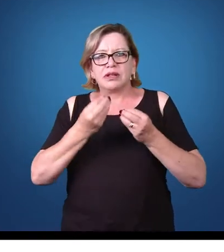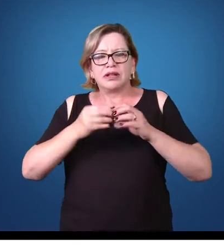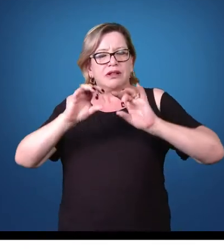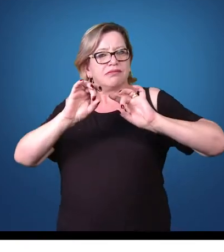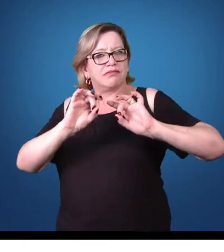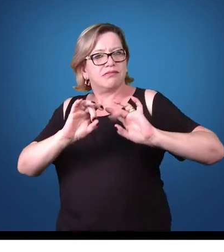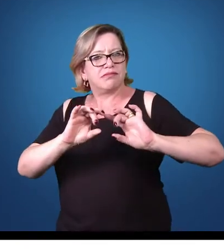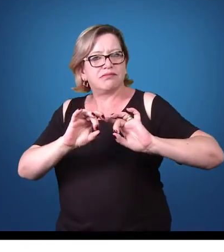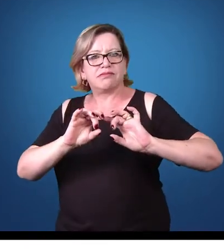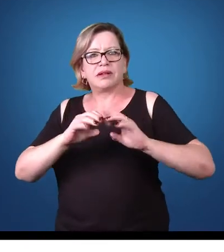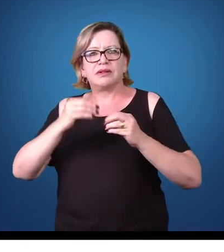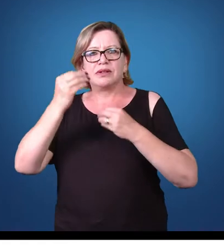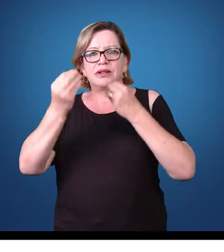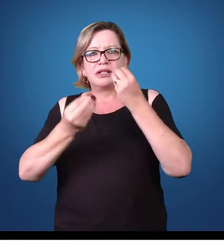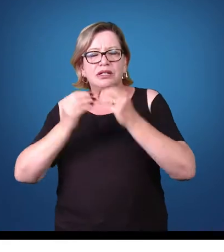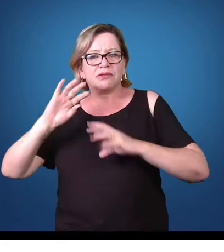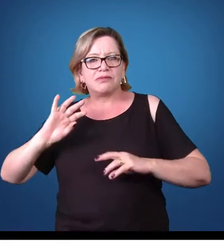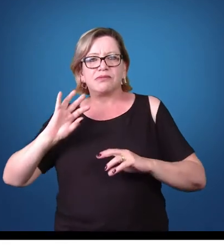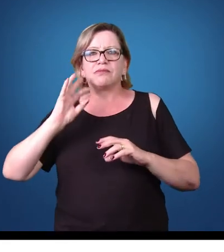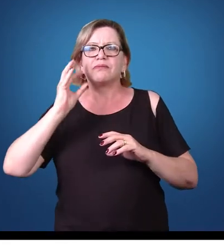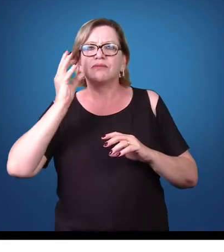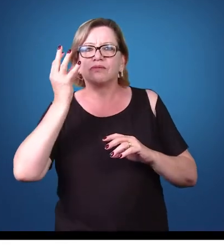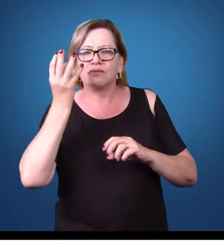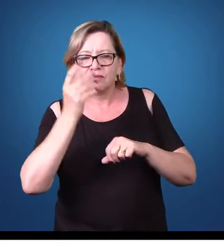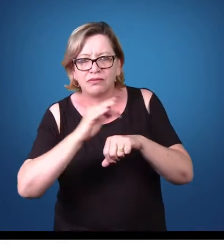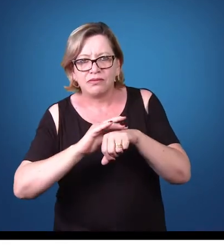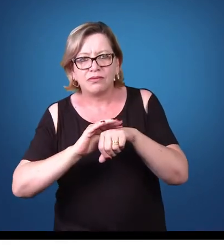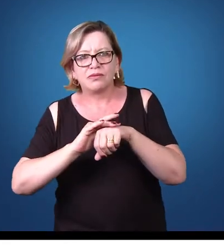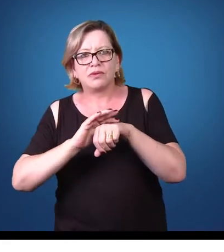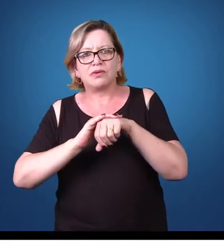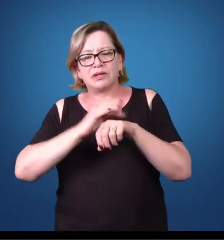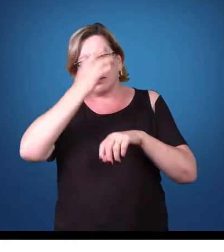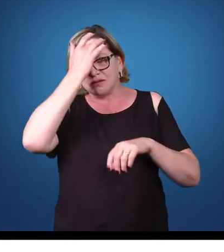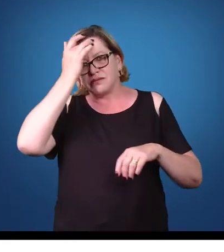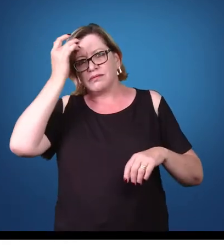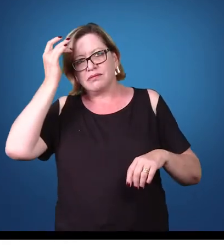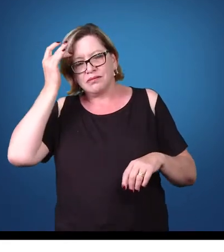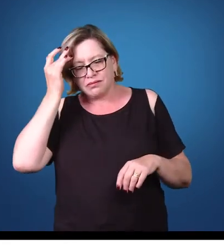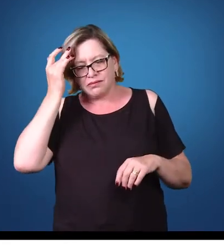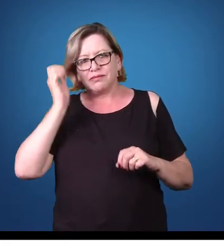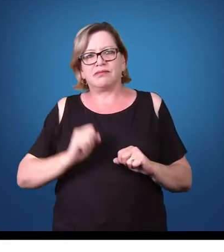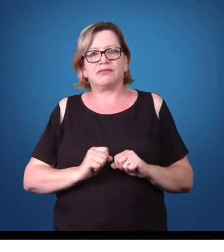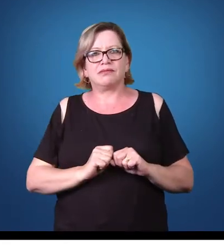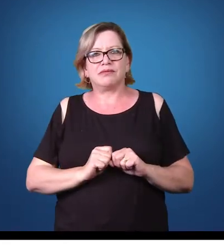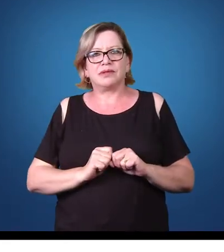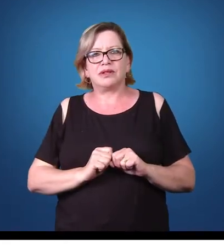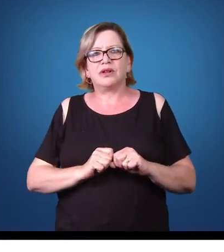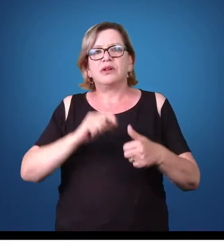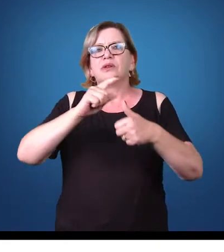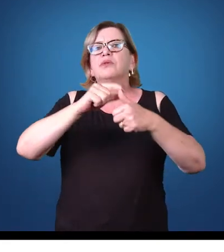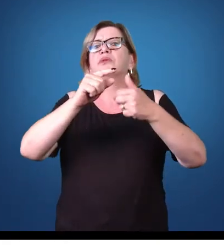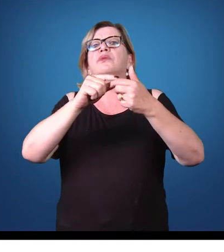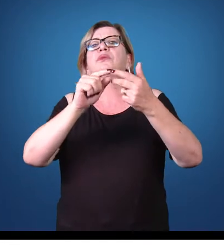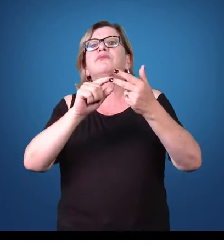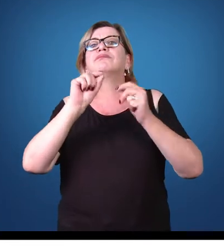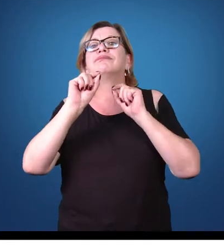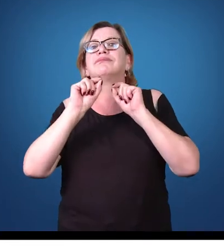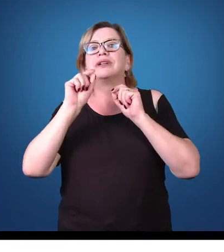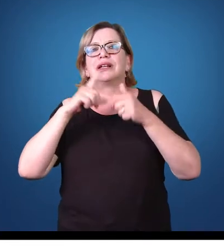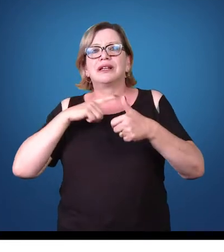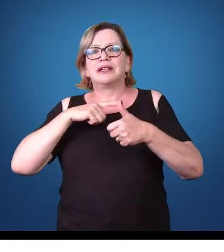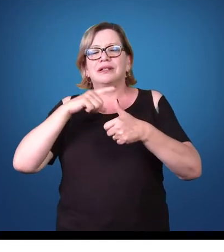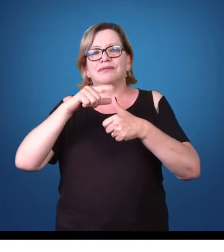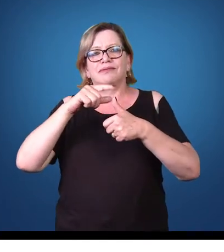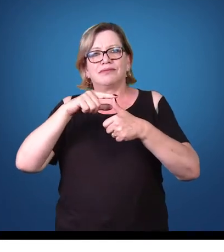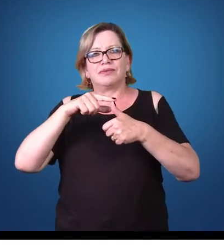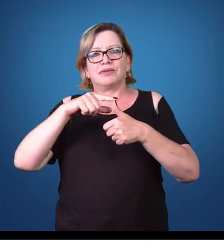específicos, que causam determinadas doenças nos seres humanos. Quais são esses organismos? Temos